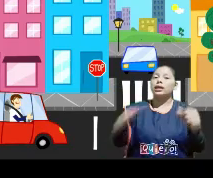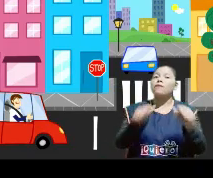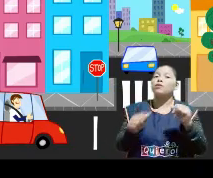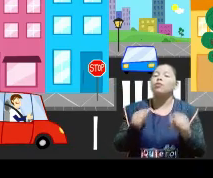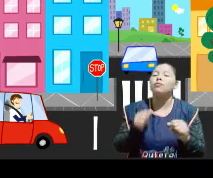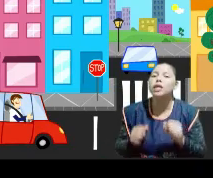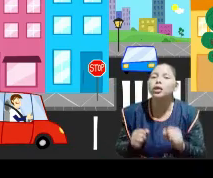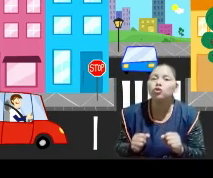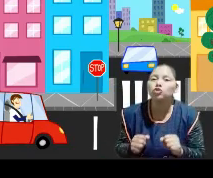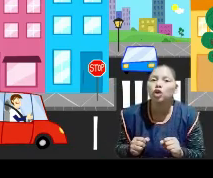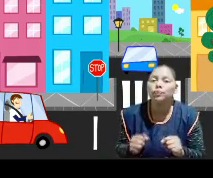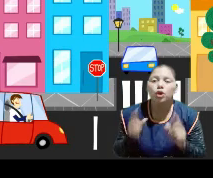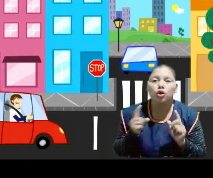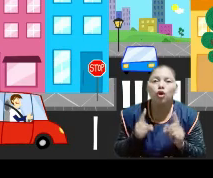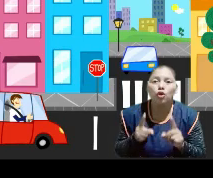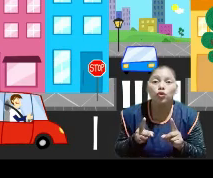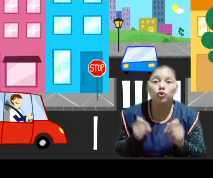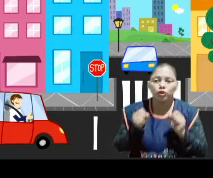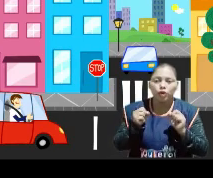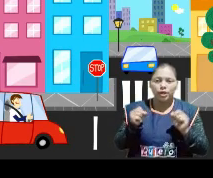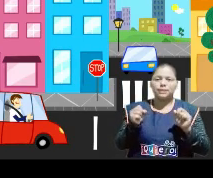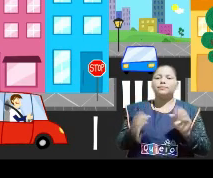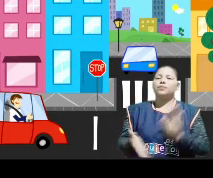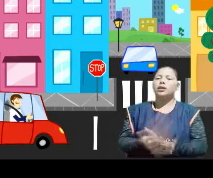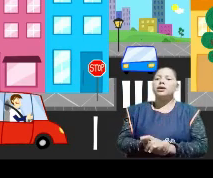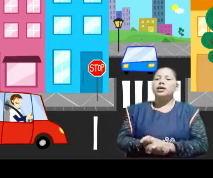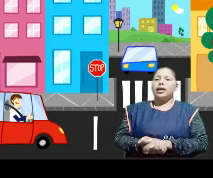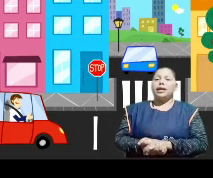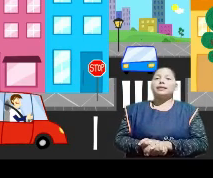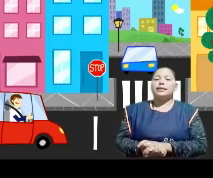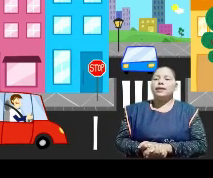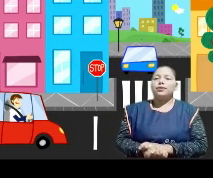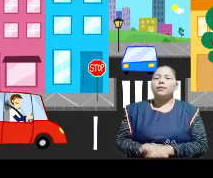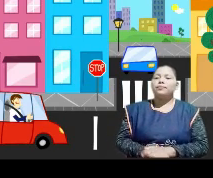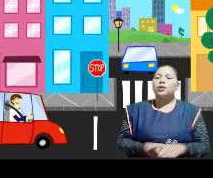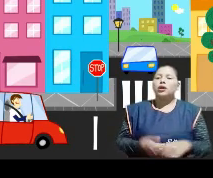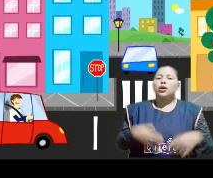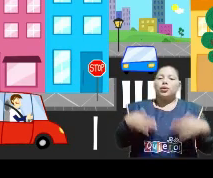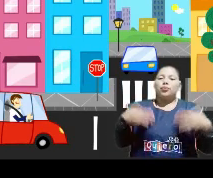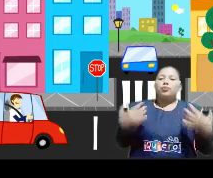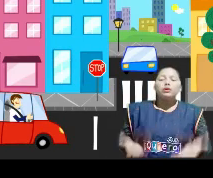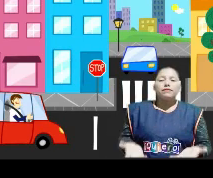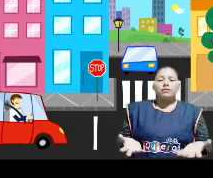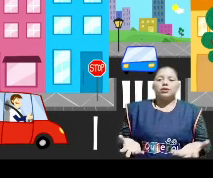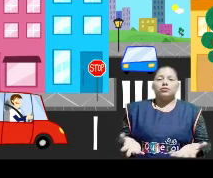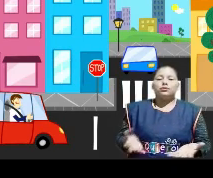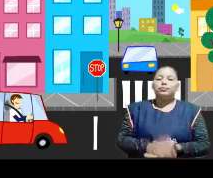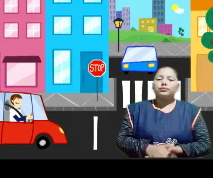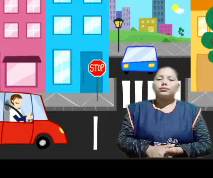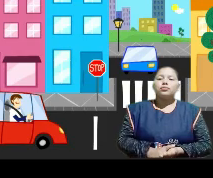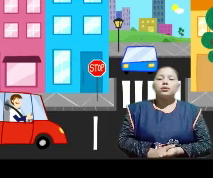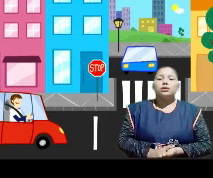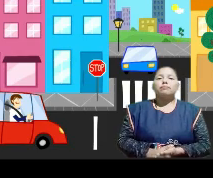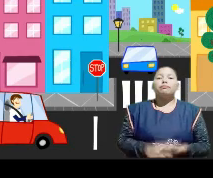cargo manejando un vehículo son conductores. ¡Excelente! Muy bien, mis niños.